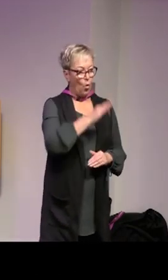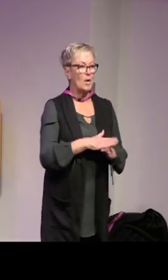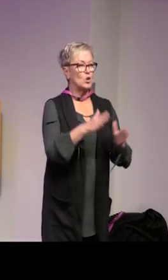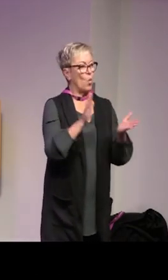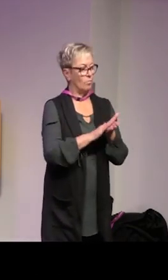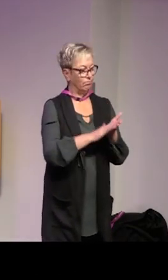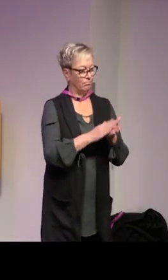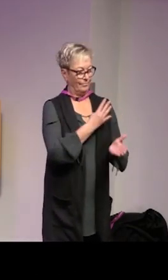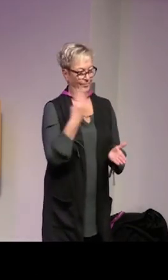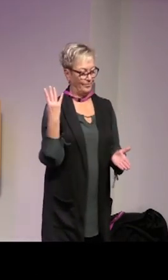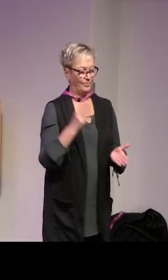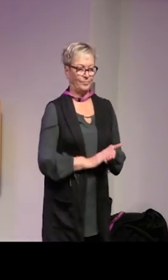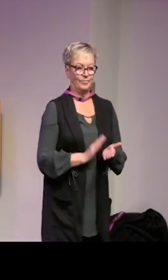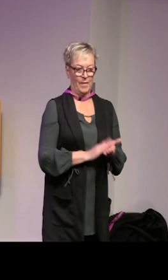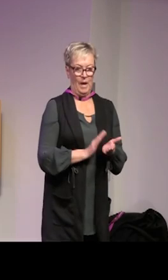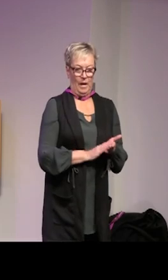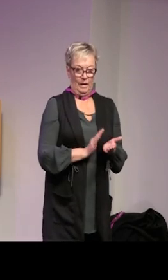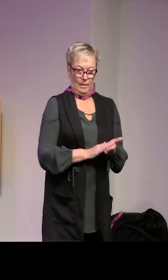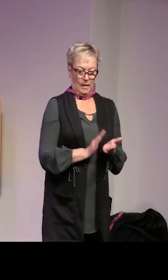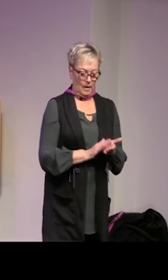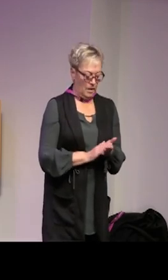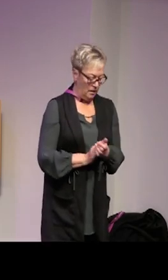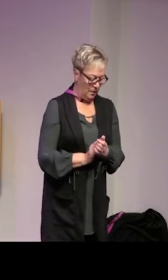frågor men en jättestor applåd till vår panel Tack så så mycket Tack